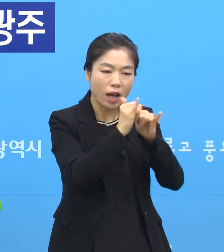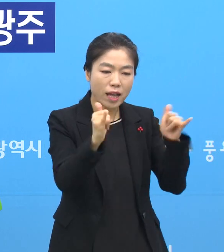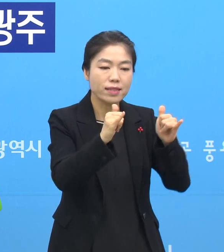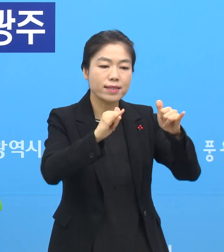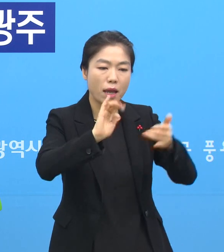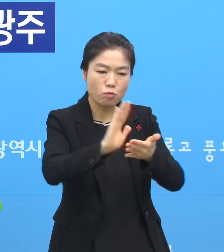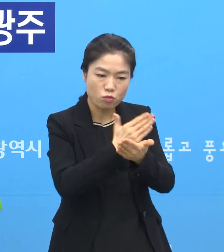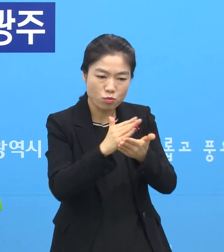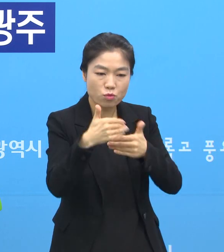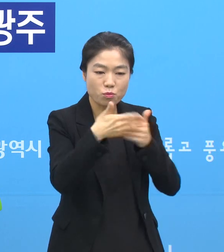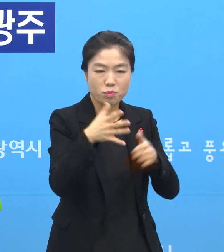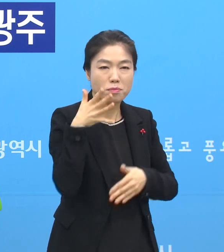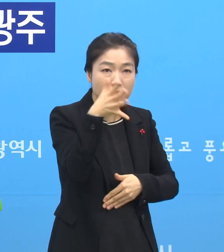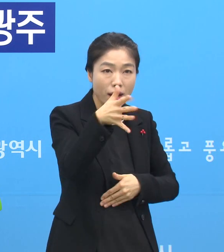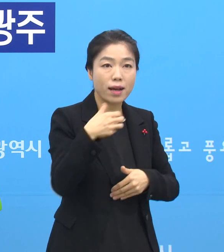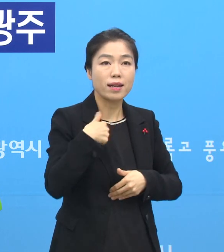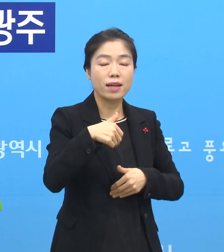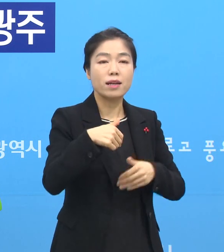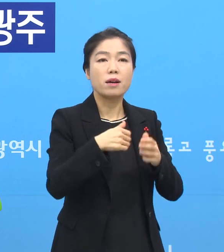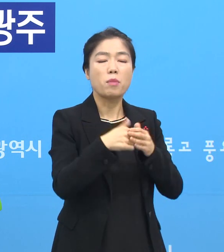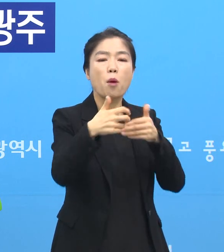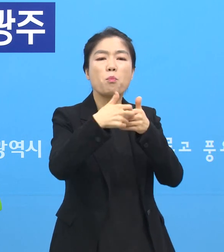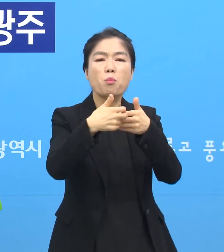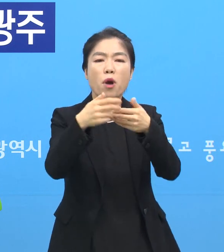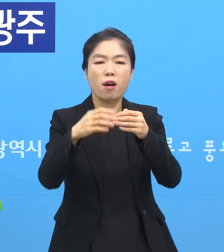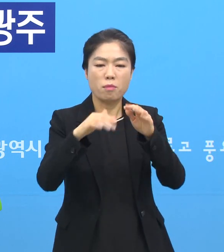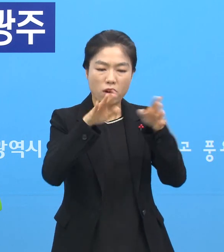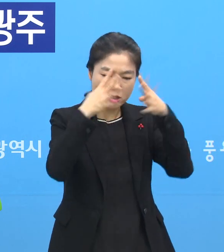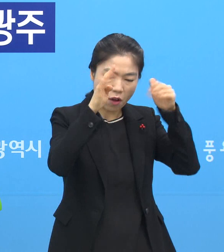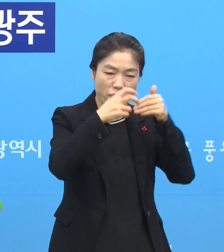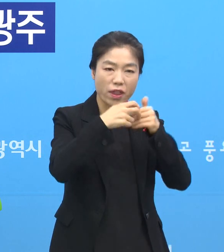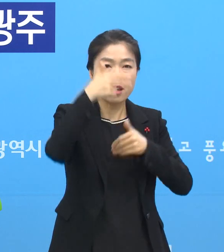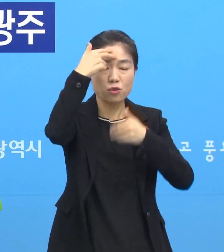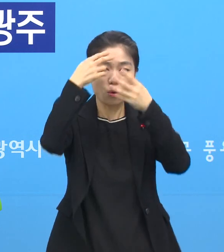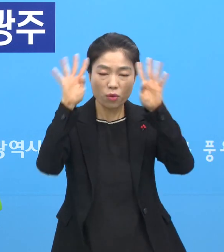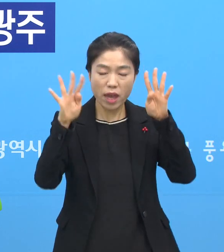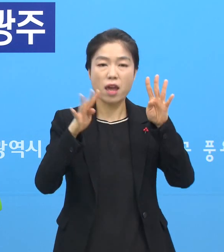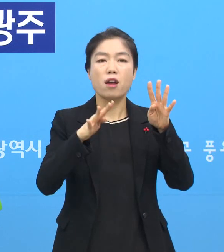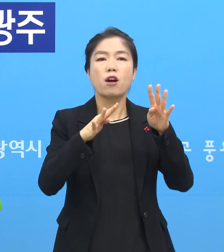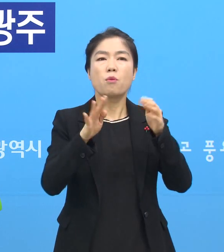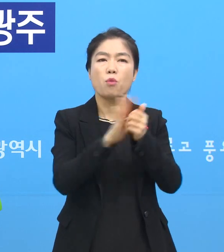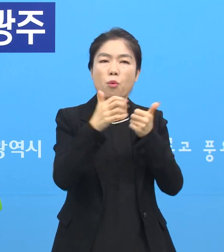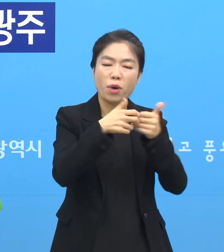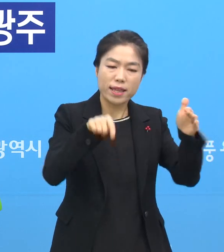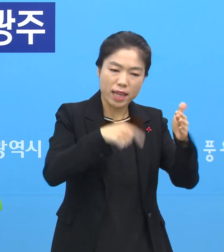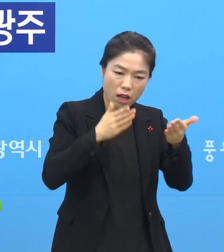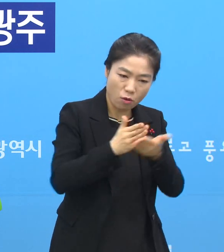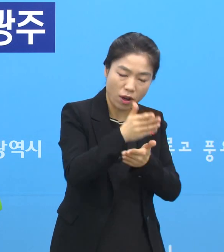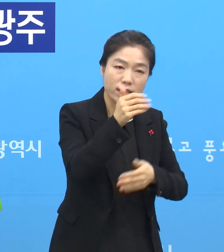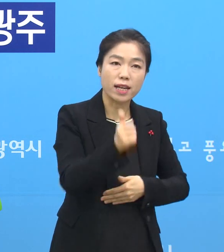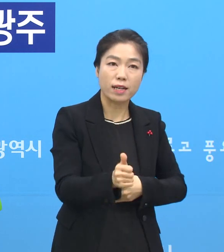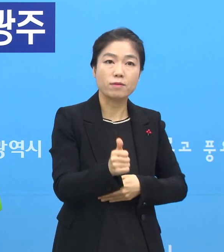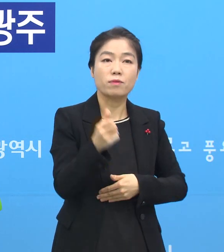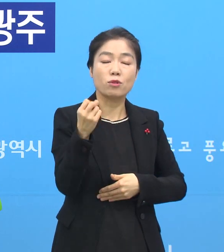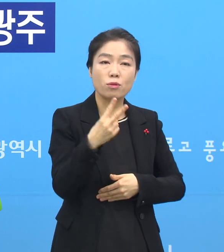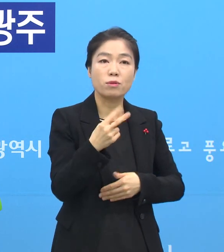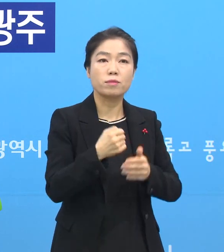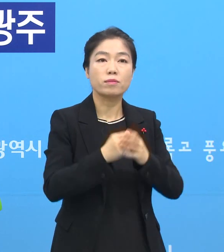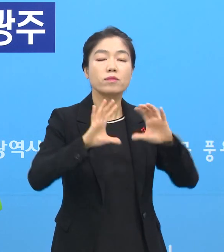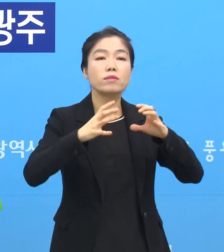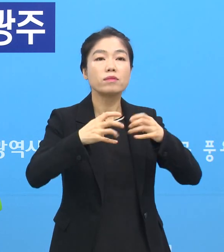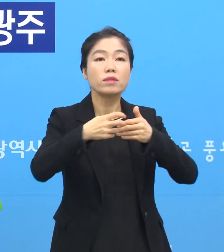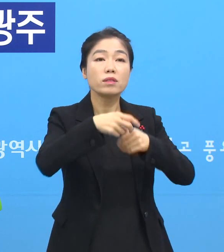구성을 해서 전남대 조선대 빅고글 전남대병원 그리고 요양병원의 뇌과 과장님 그리고 우리